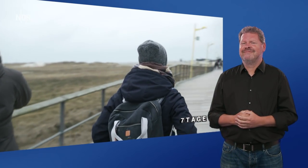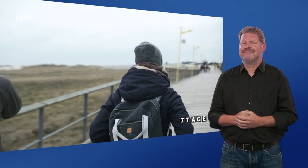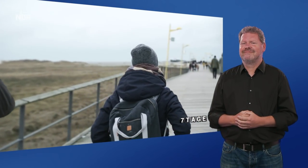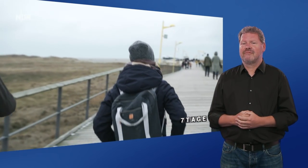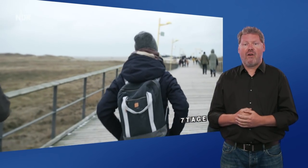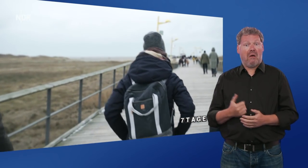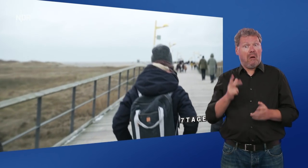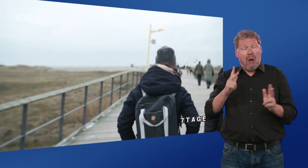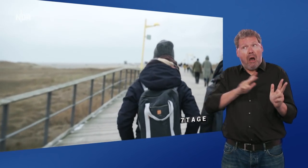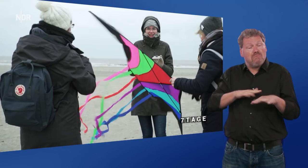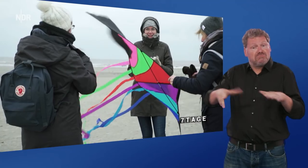Eigentlich sind wir gar nicht so verschieden.